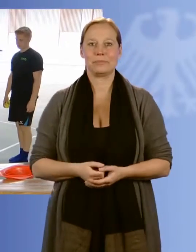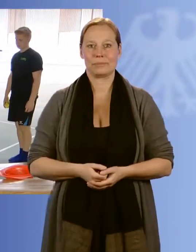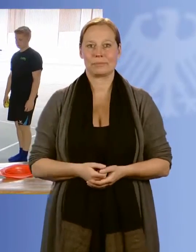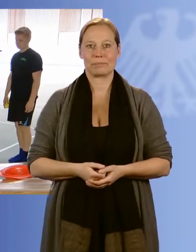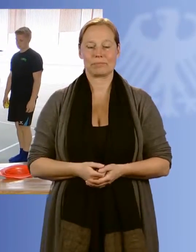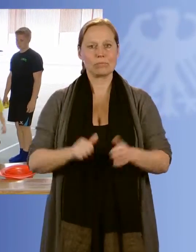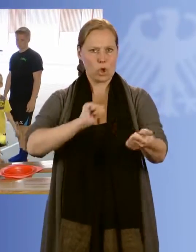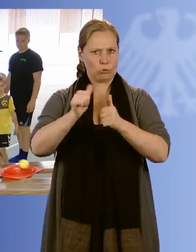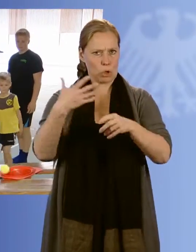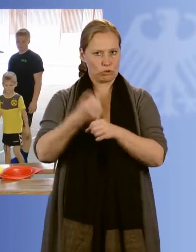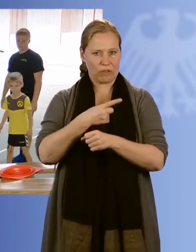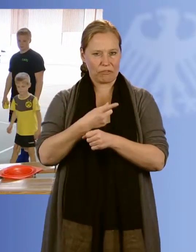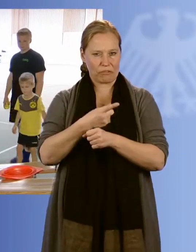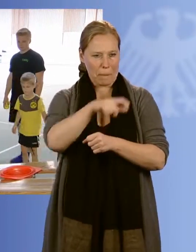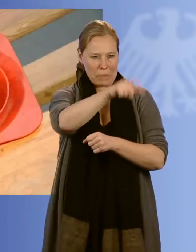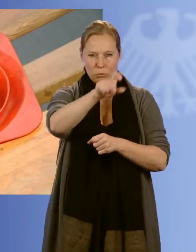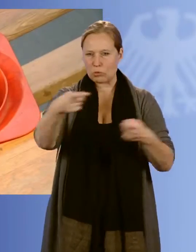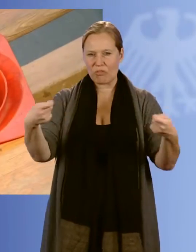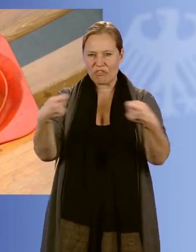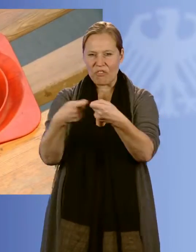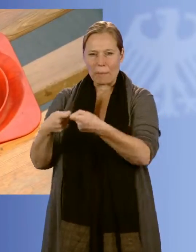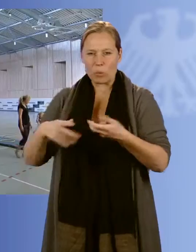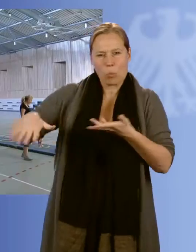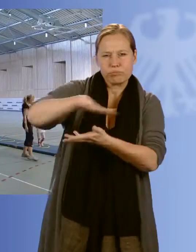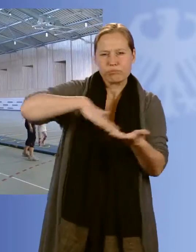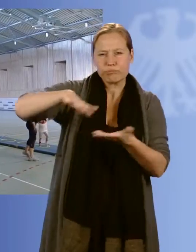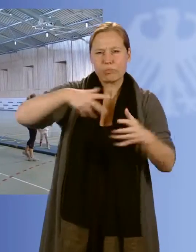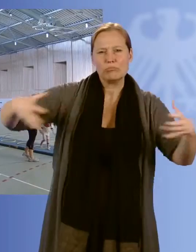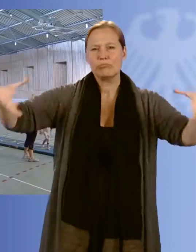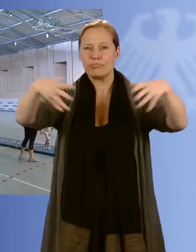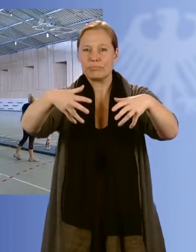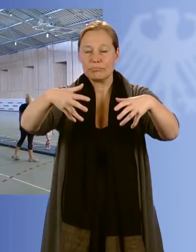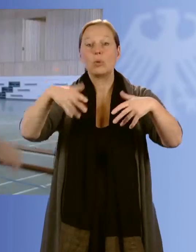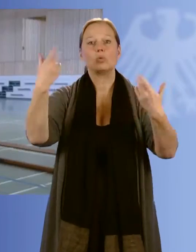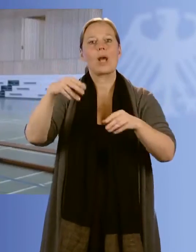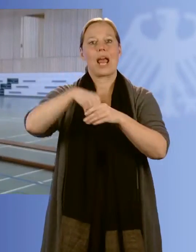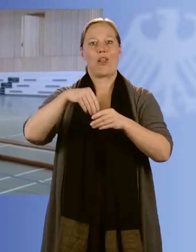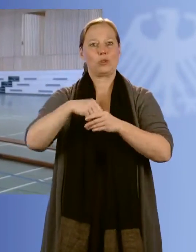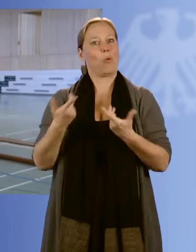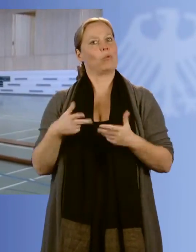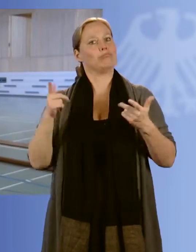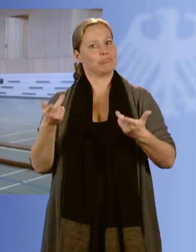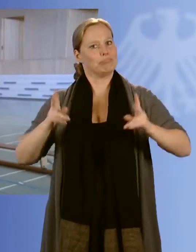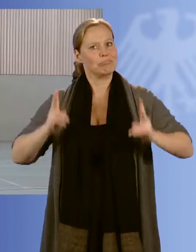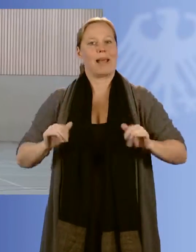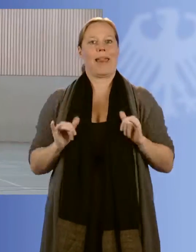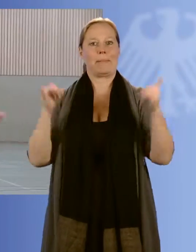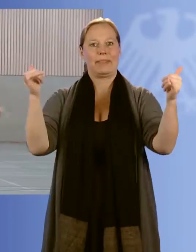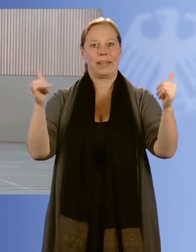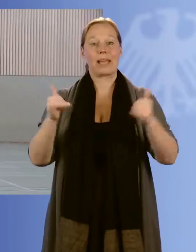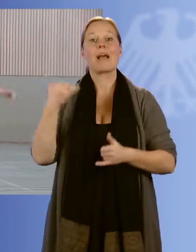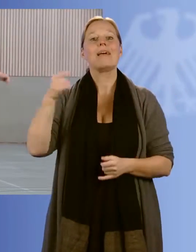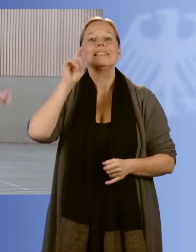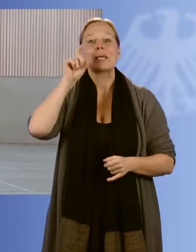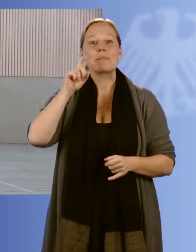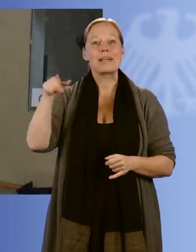Sport verbindet Menschen und füllt den Inklusionsgedanken mit Leben. So engagiert sich Hans-Jürgen Seibke im westfälischen Hamm